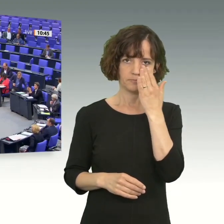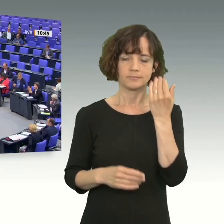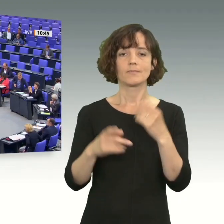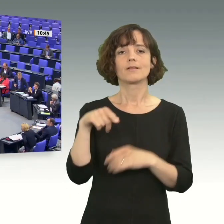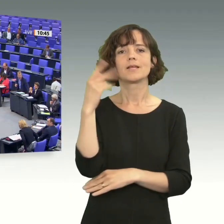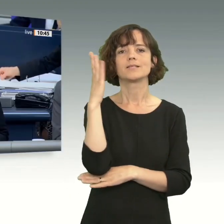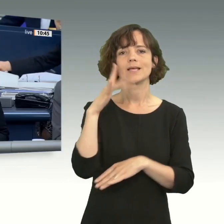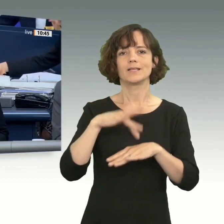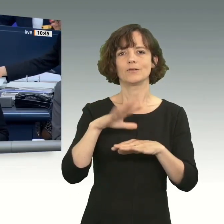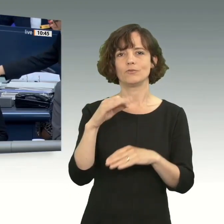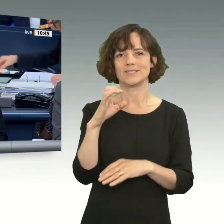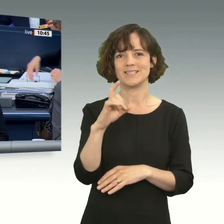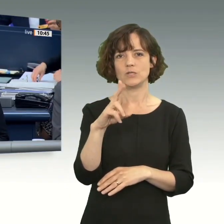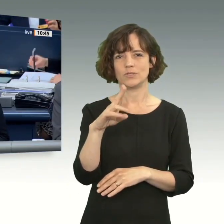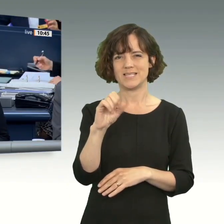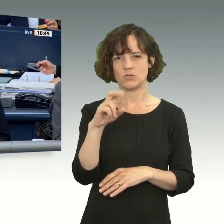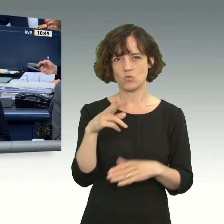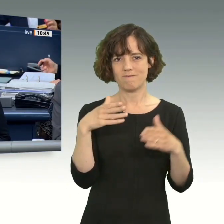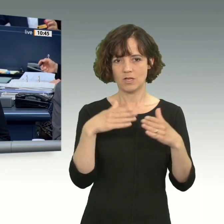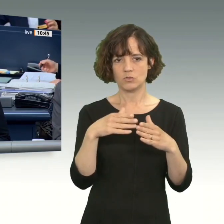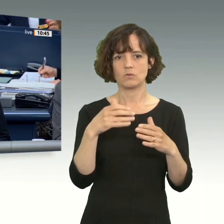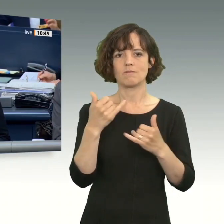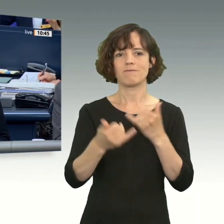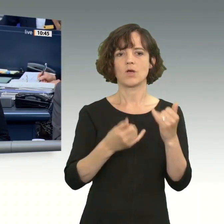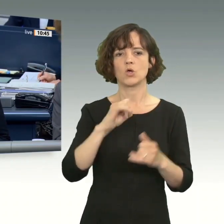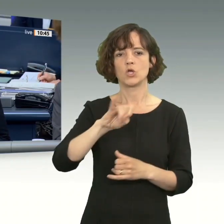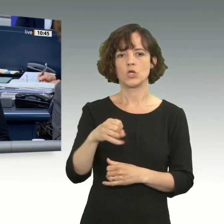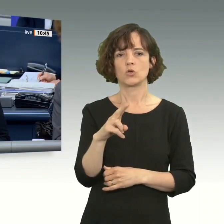Nächste Rednerin für die CDU-CSU-Fraktion, Julia Klöckner.